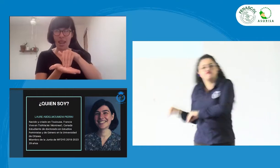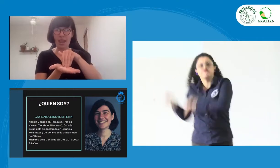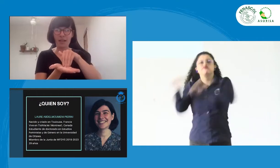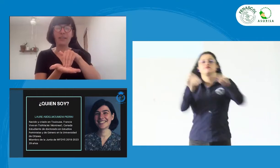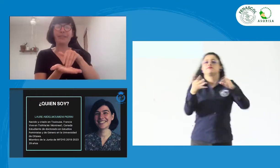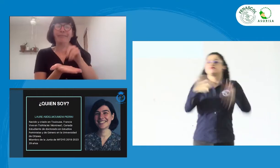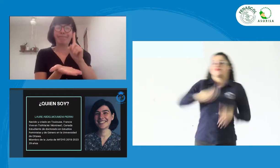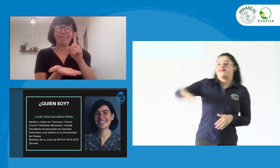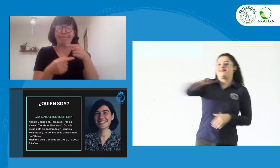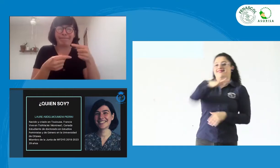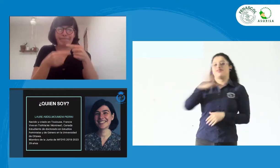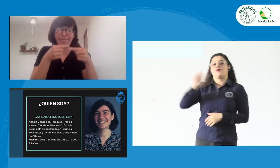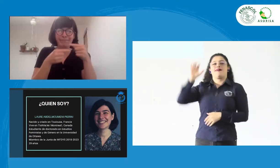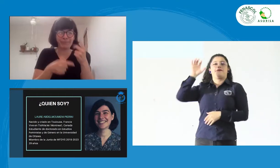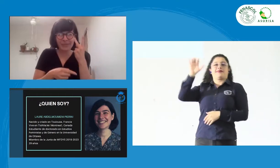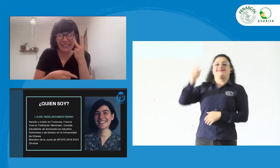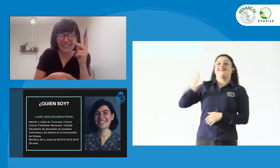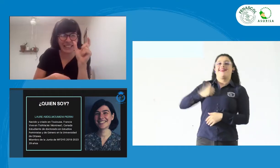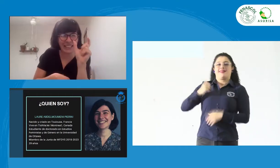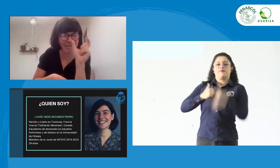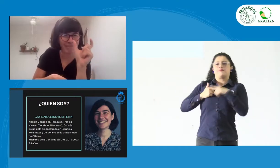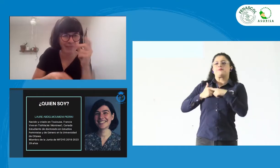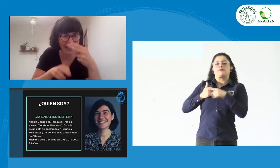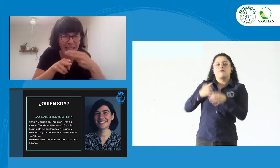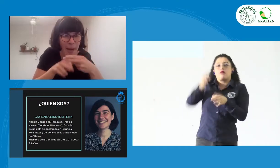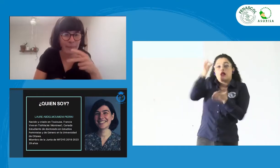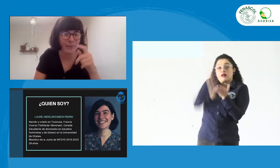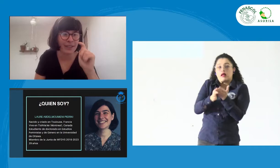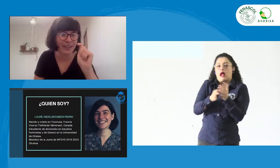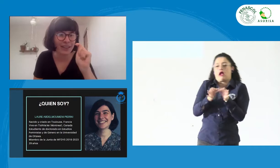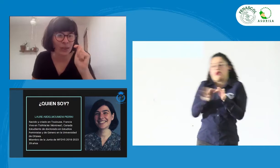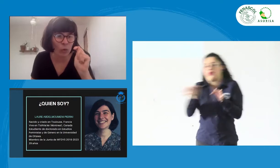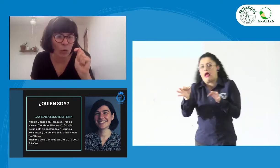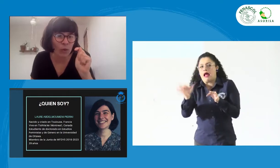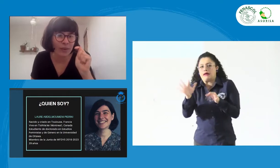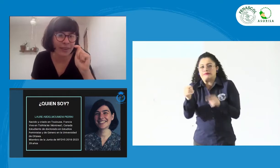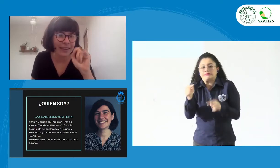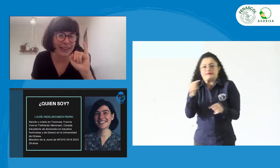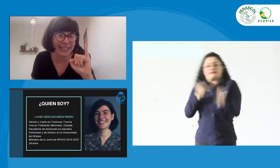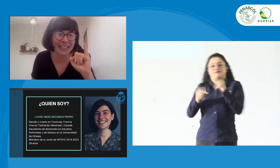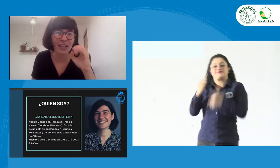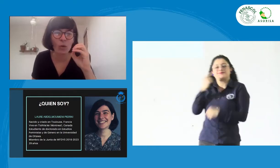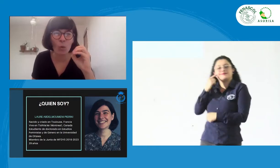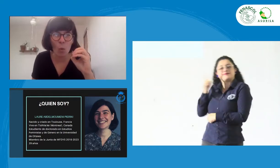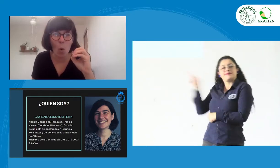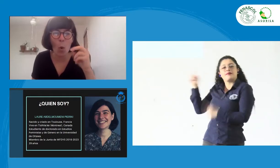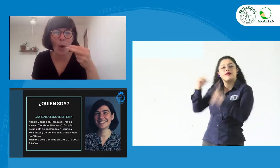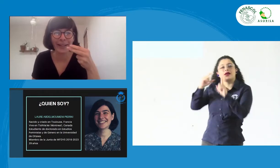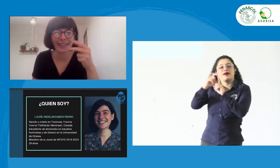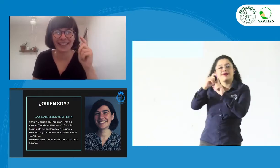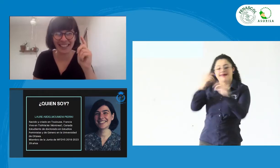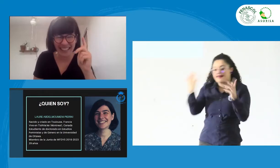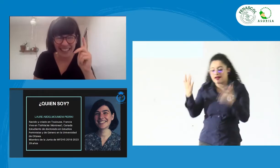Nacida en Toulouse, vivo en Canadá. Voy a deletrear esta palabra.